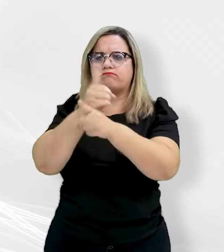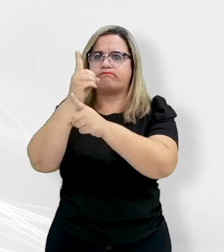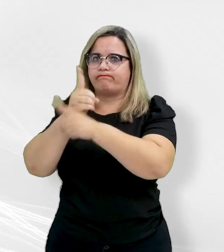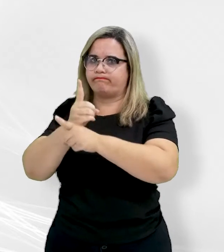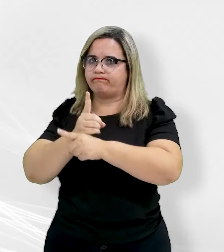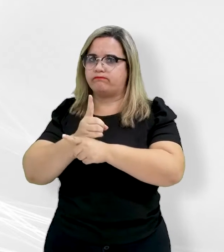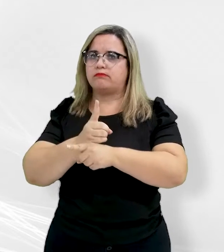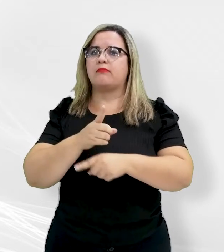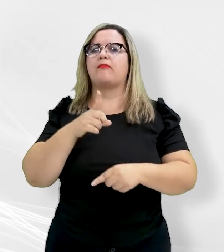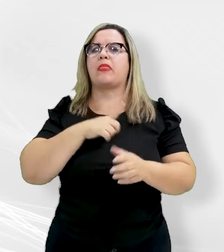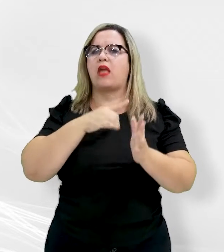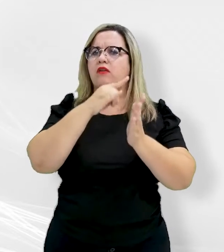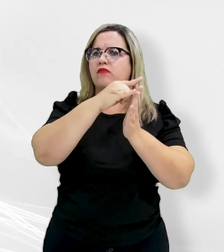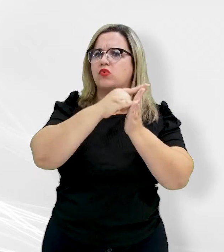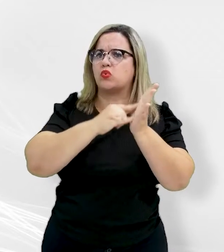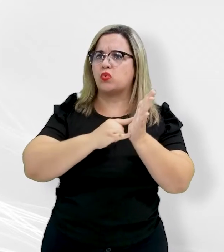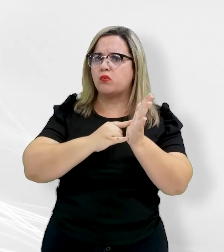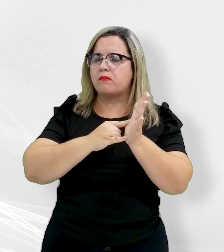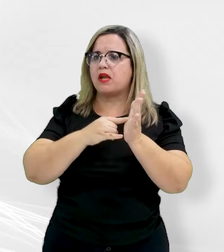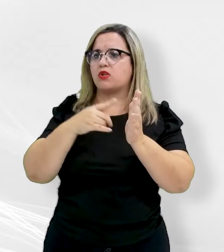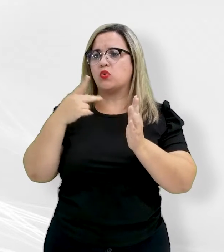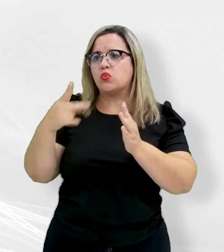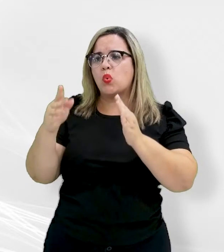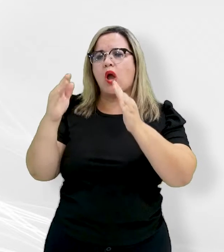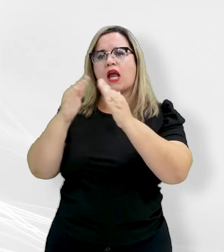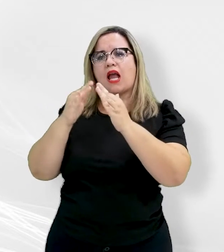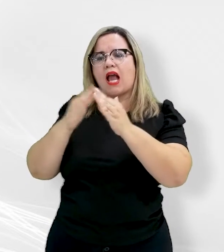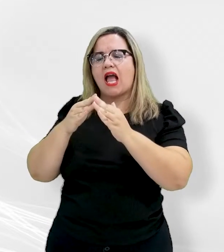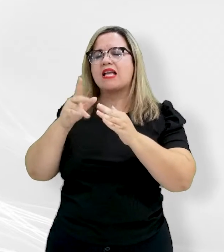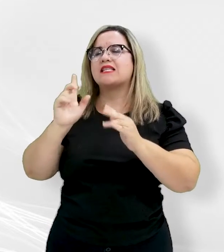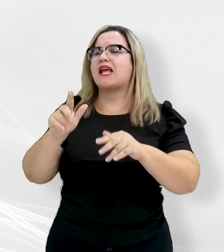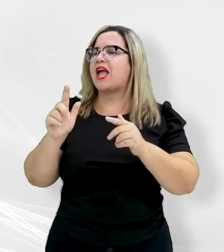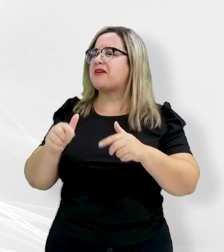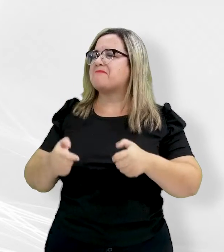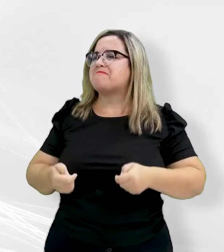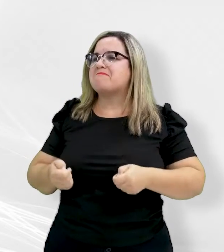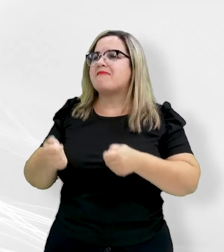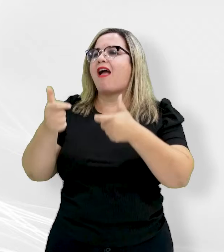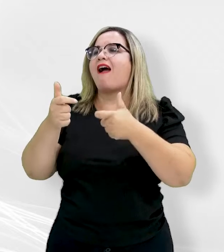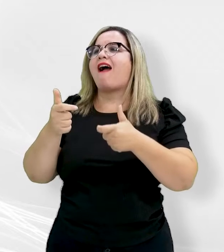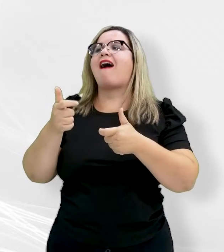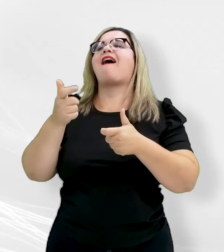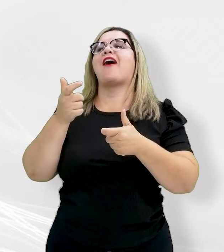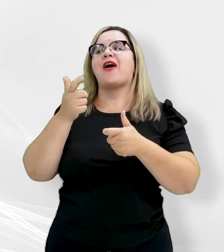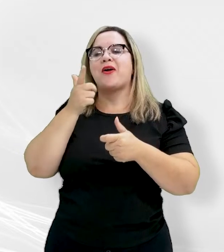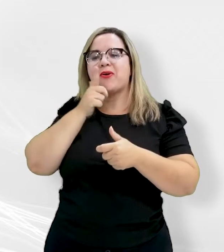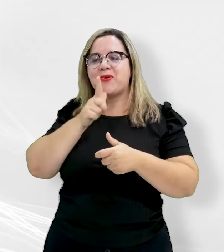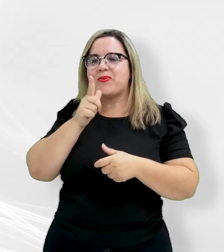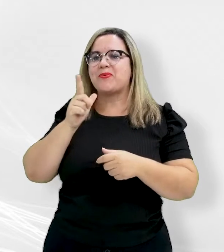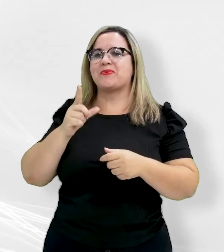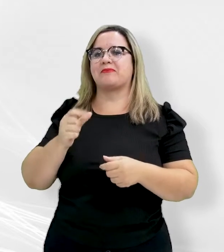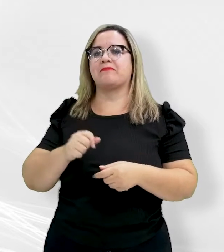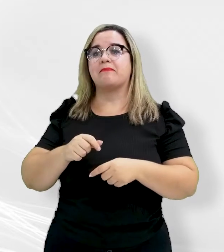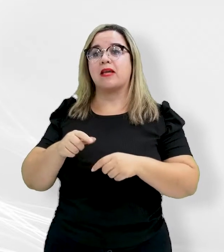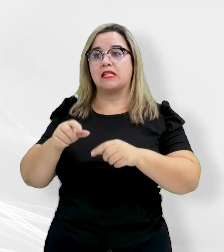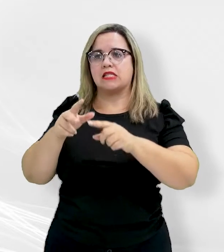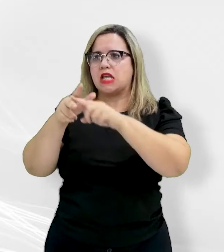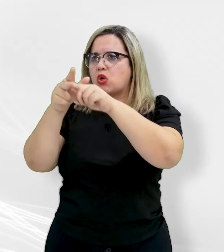Ter o documento na mão de sua casa já é uma vantagem notória, Mas, com a regularização da área, o município finalmente